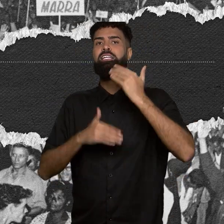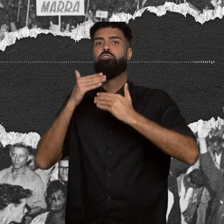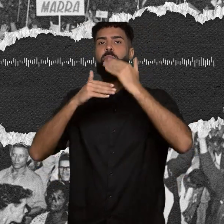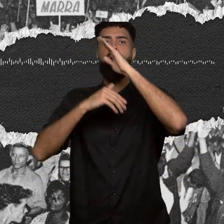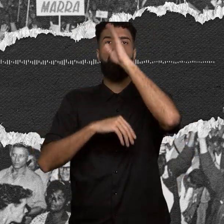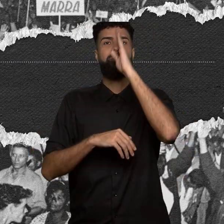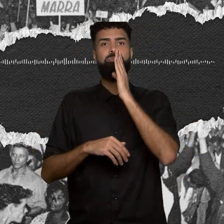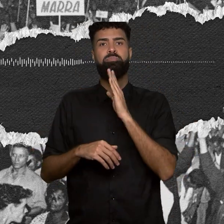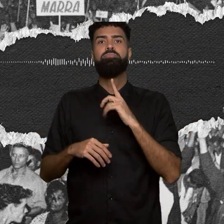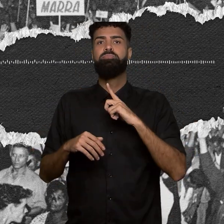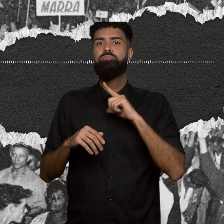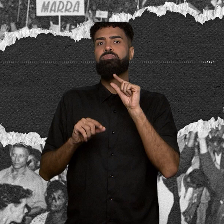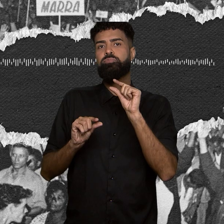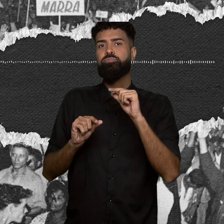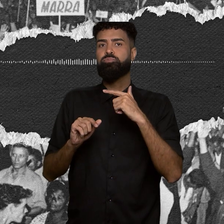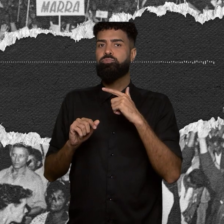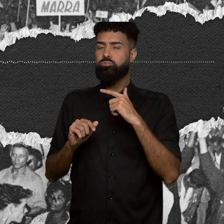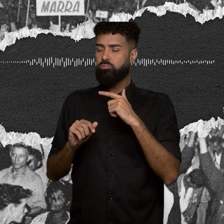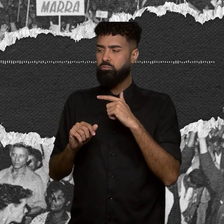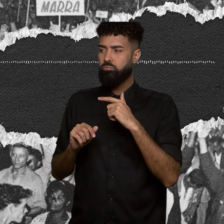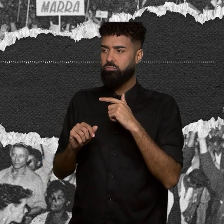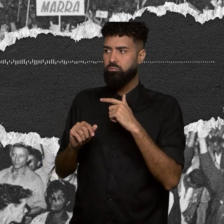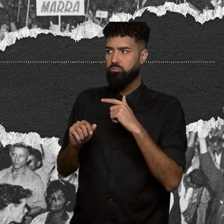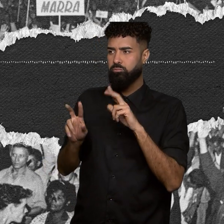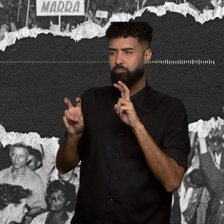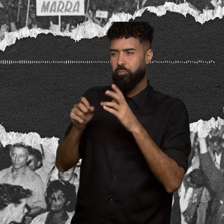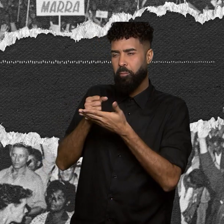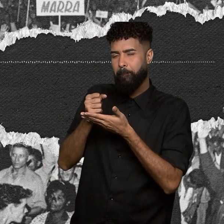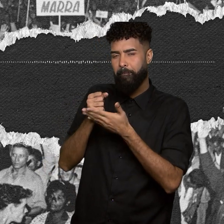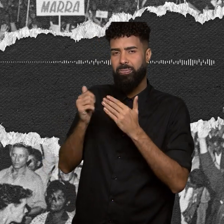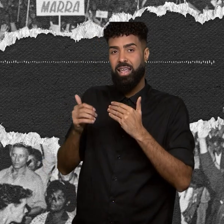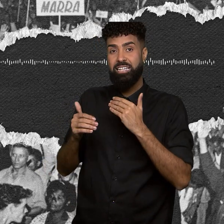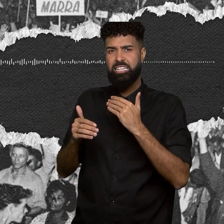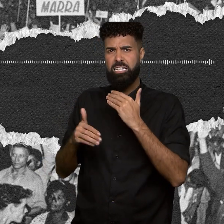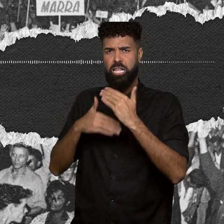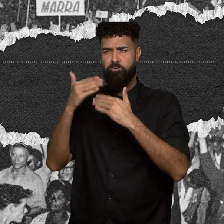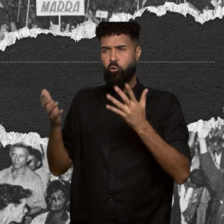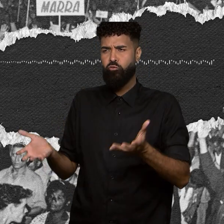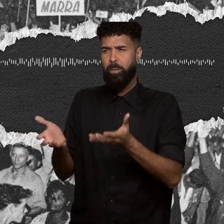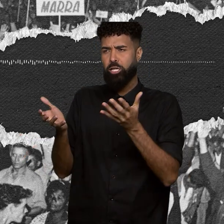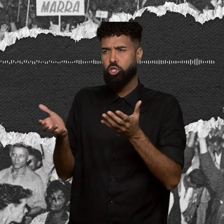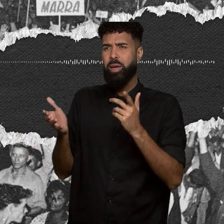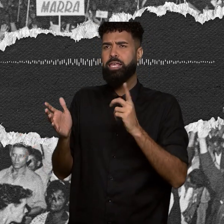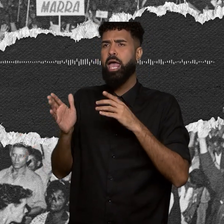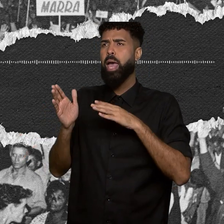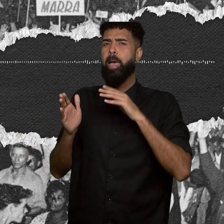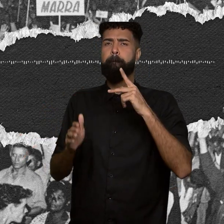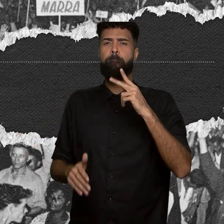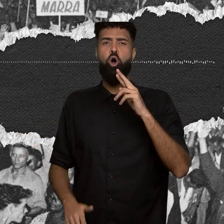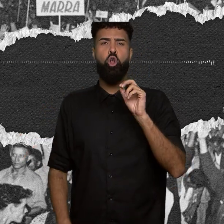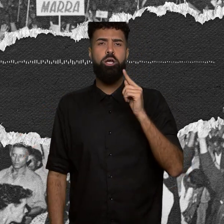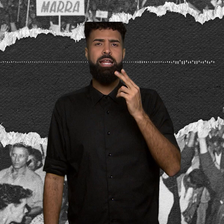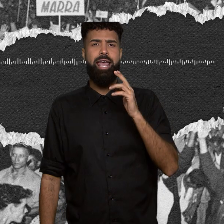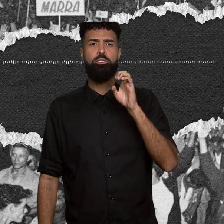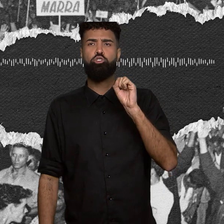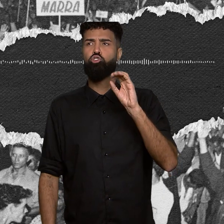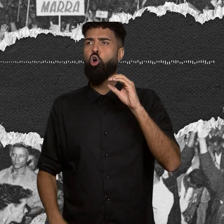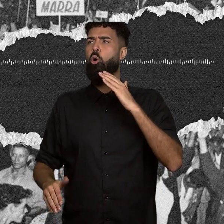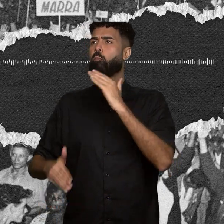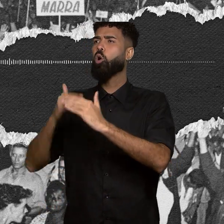Brasil é marcada por essa coisa do desenvolvimentismo, do progresso. E a industrialização ficando cada vez